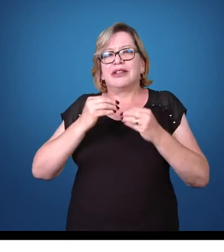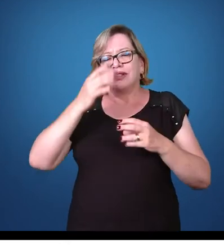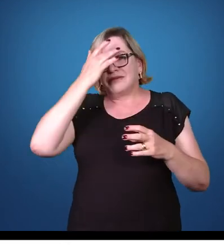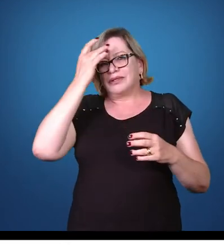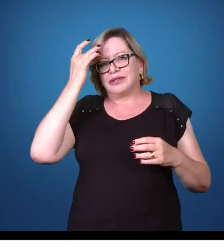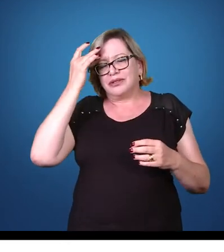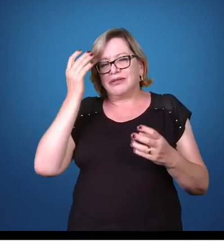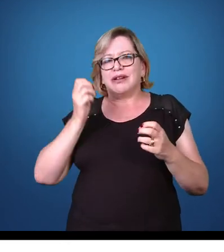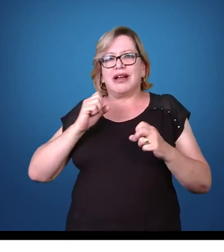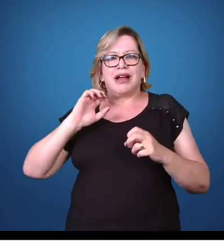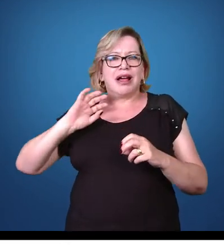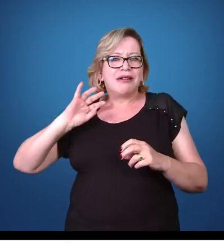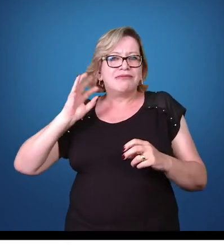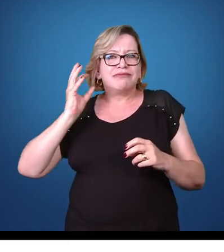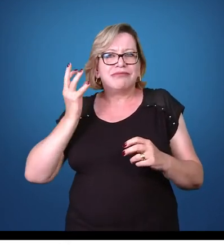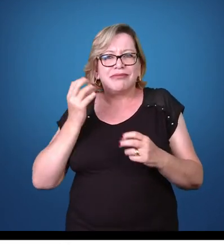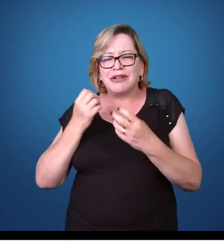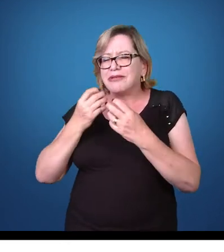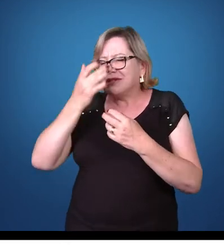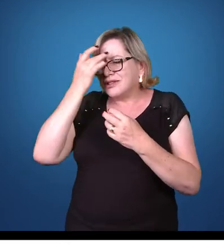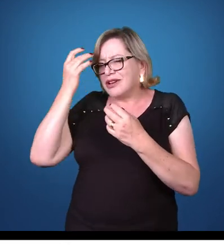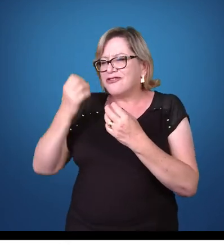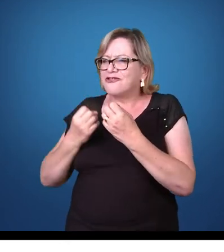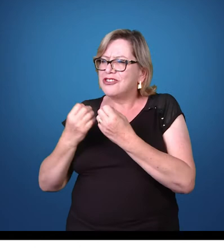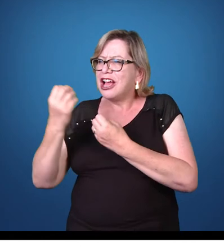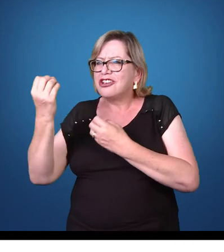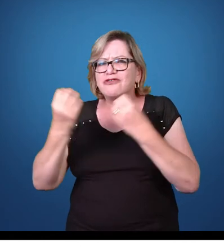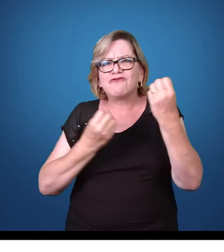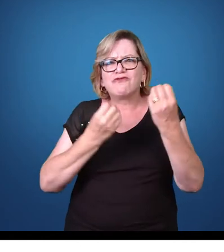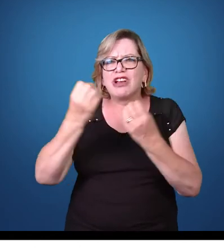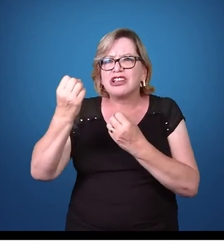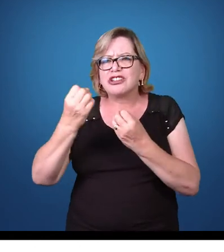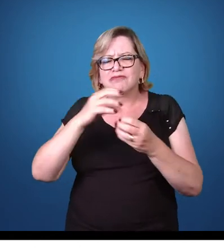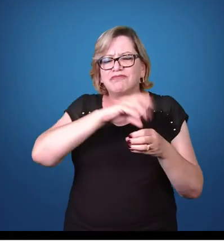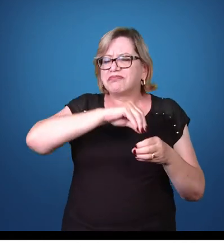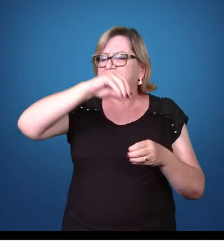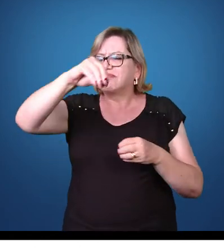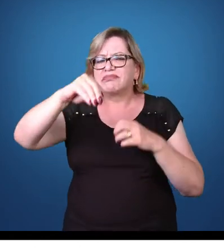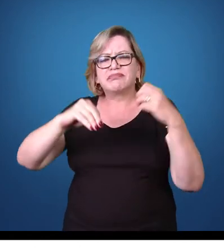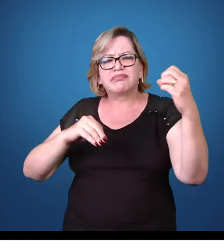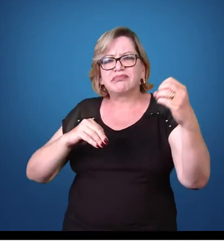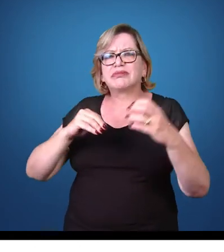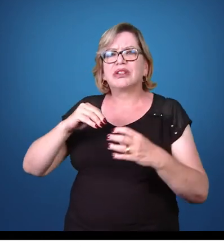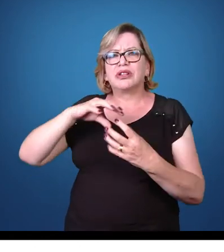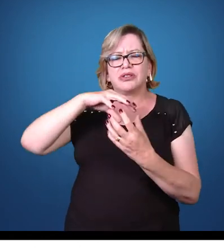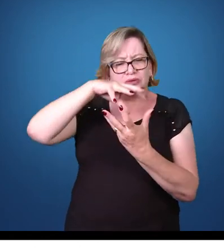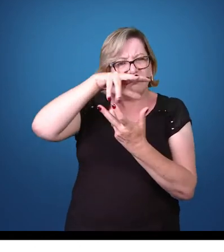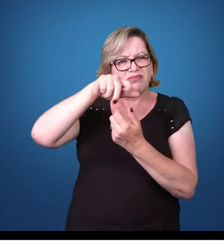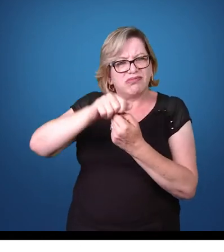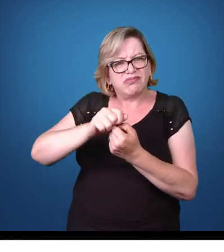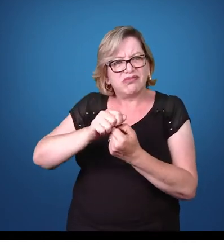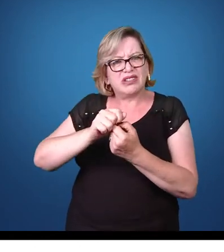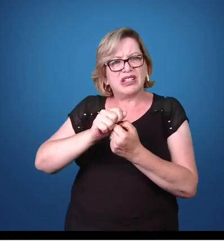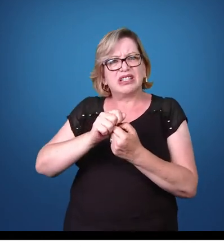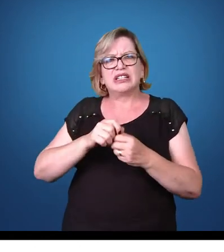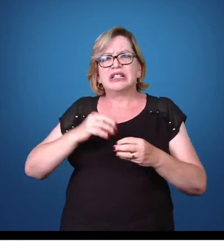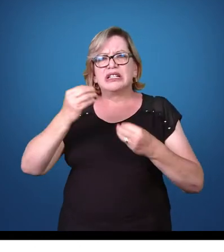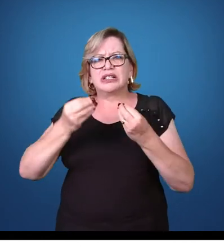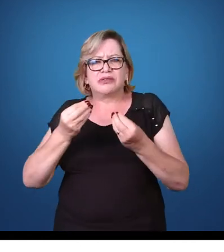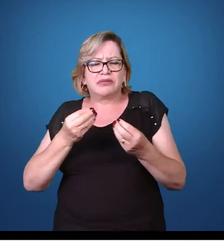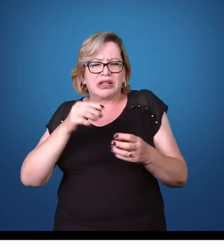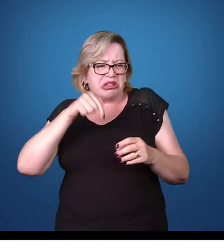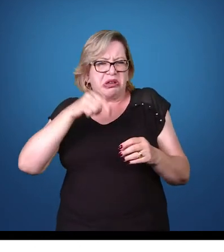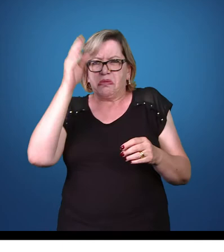viajante é o que acontece muitas vezes com as pessoas que viajam de um local para o outro, aí de várias regiões